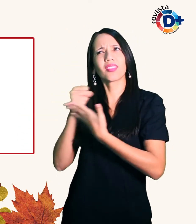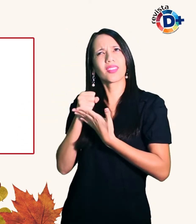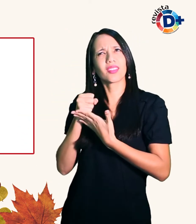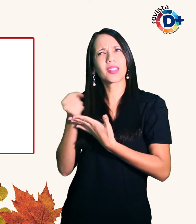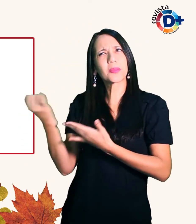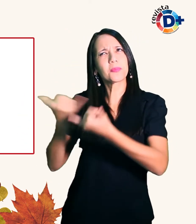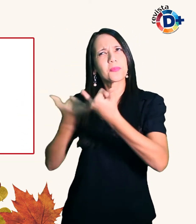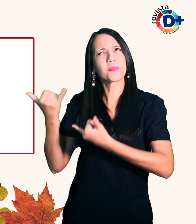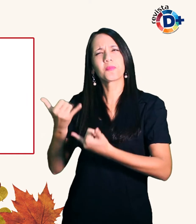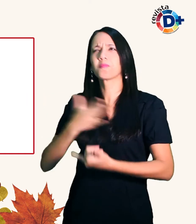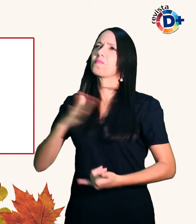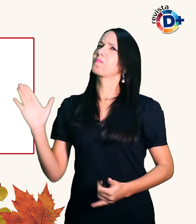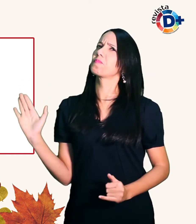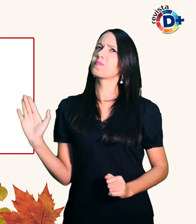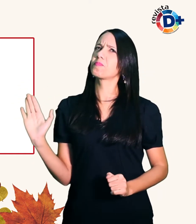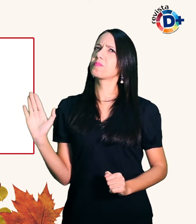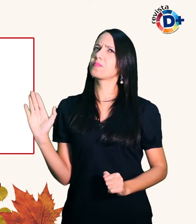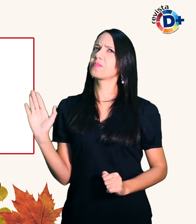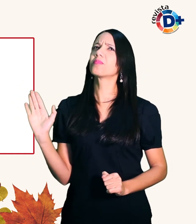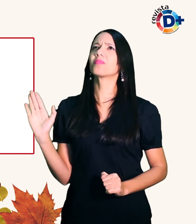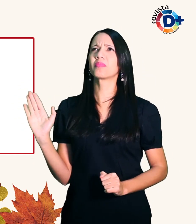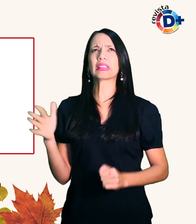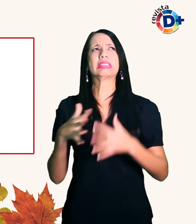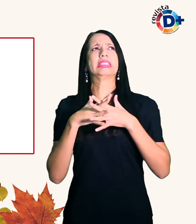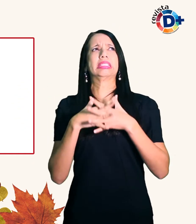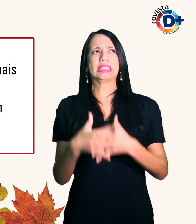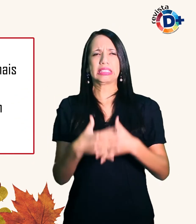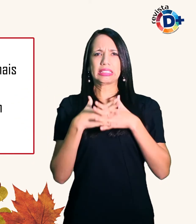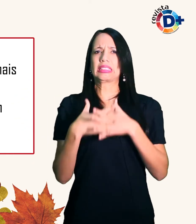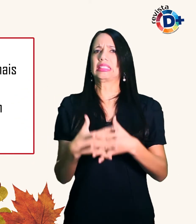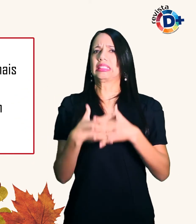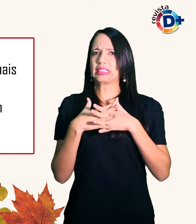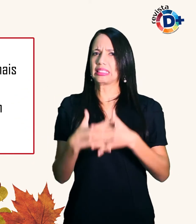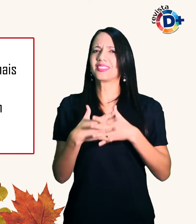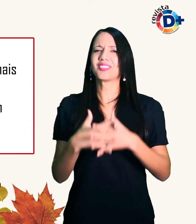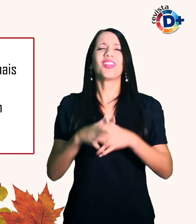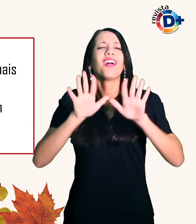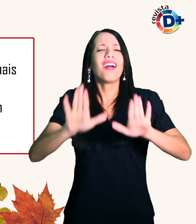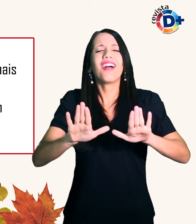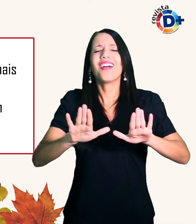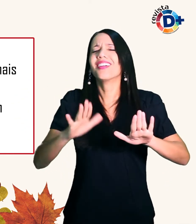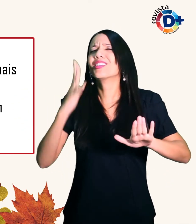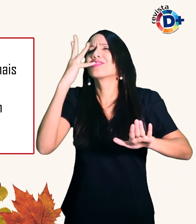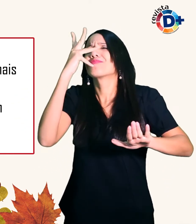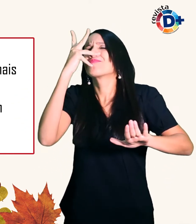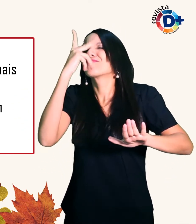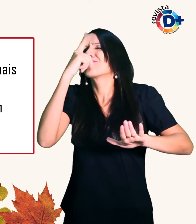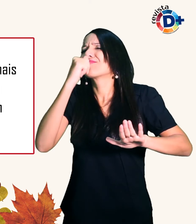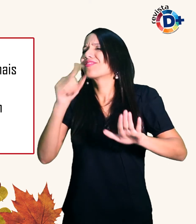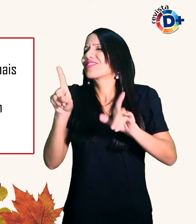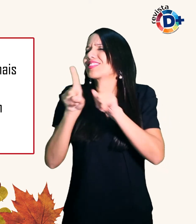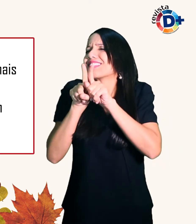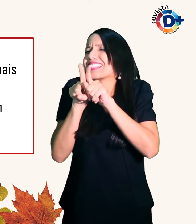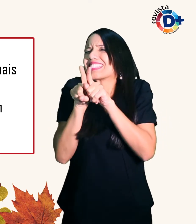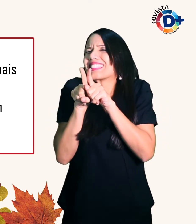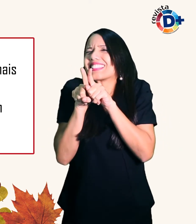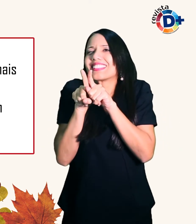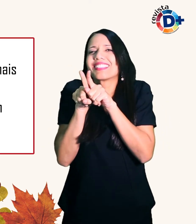não gostou É complicado mas é muito mais bonito e intenso do que eu acredito que aconteça com a